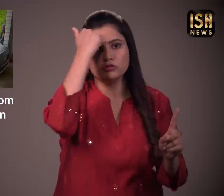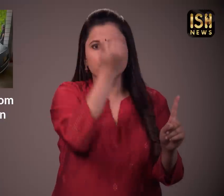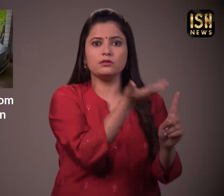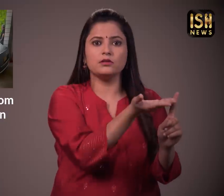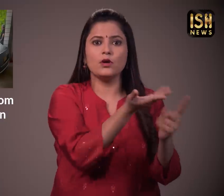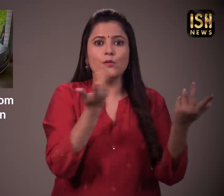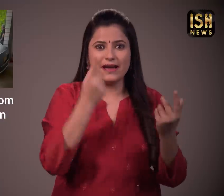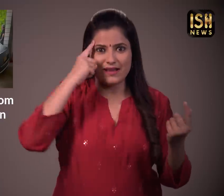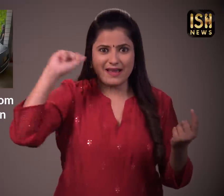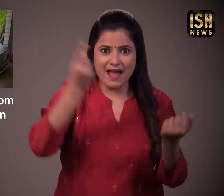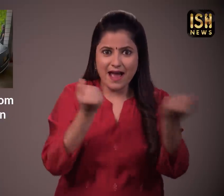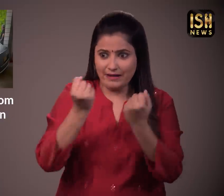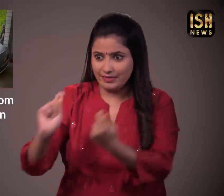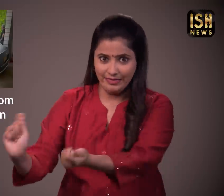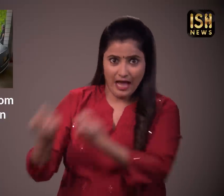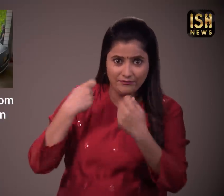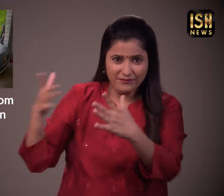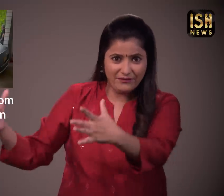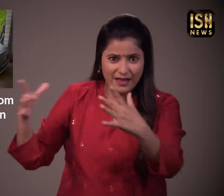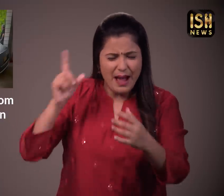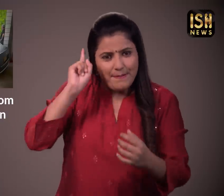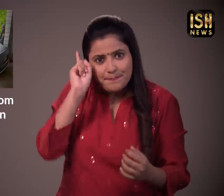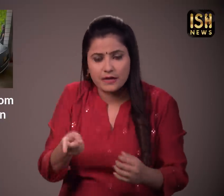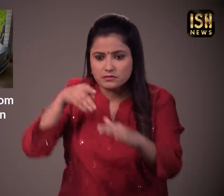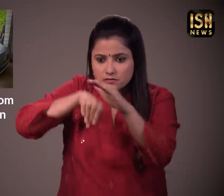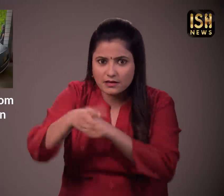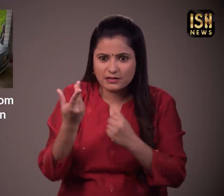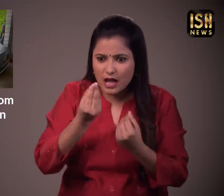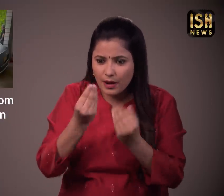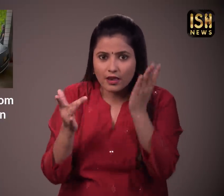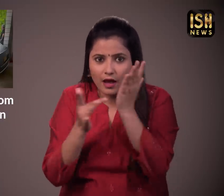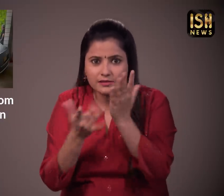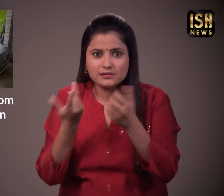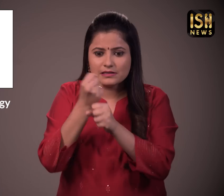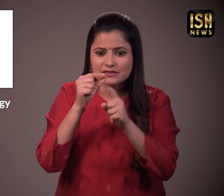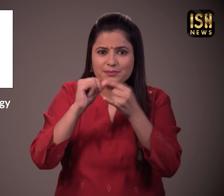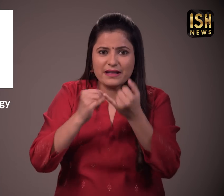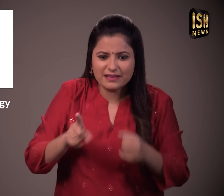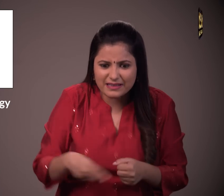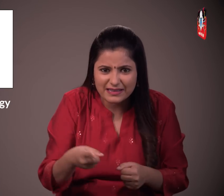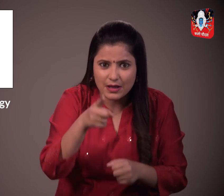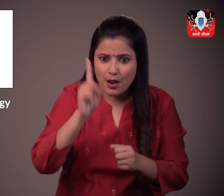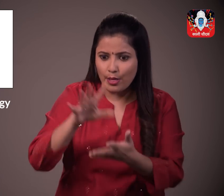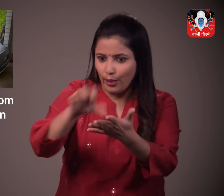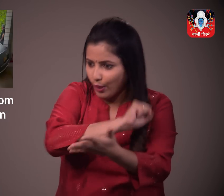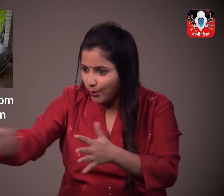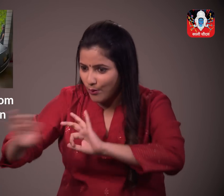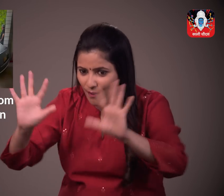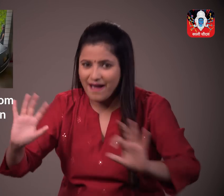थे कि उन्होंने बेंट्ली के मॉनिटरिंग ट्रैकर को हटाना या बंद नहीं